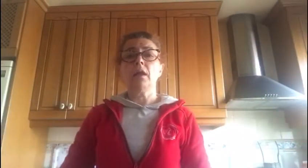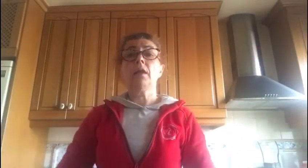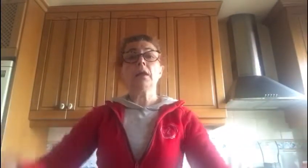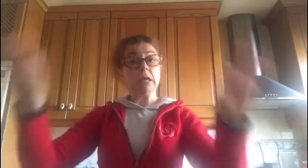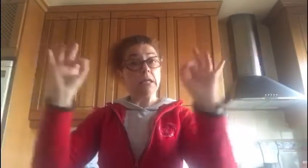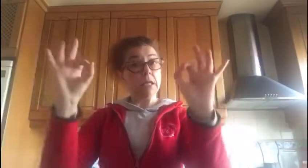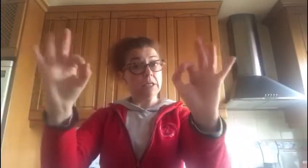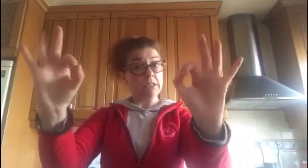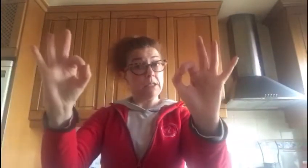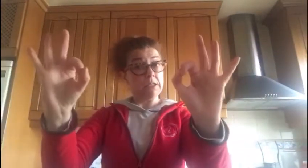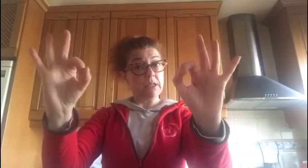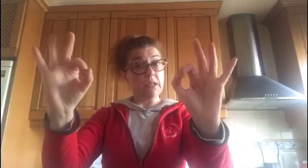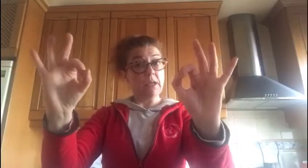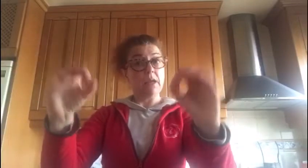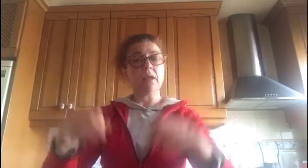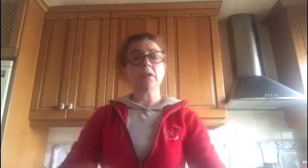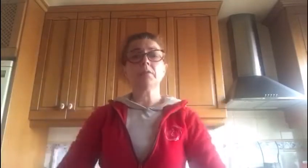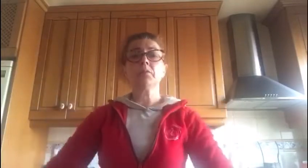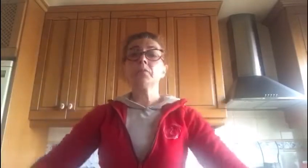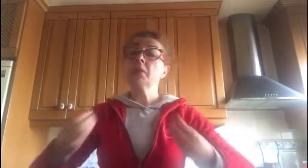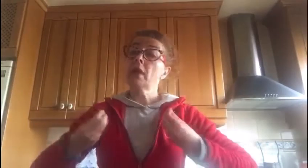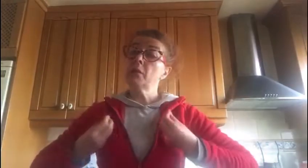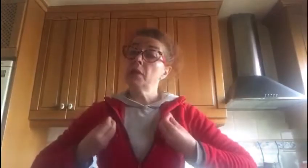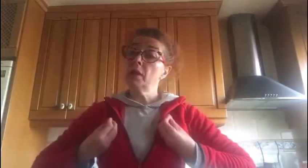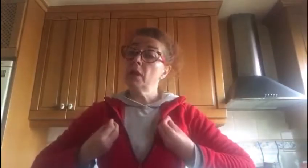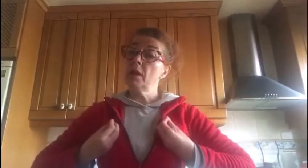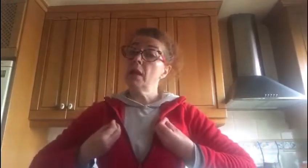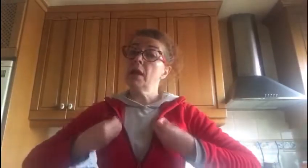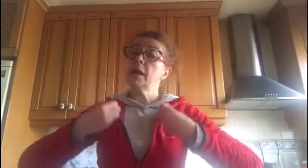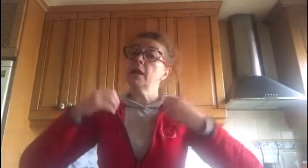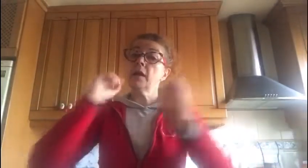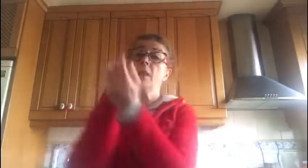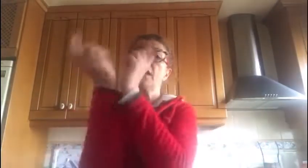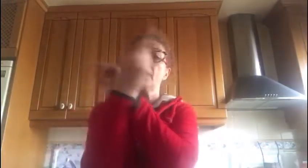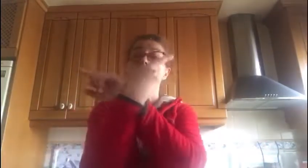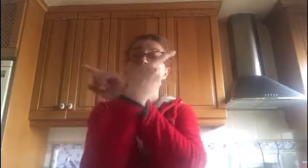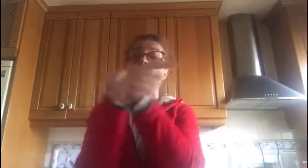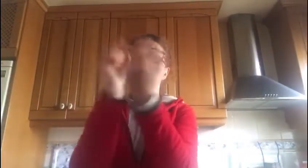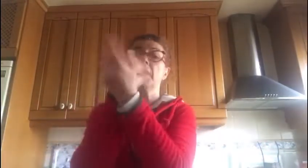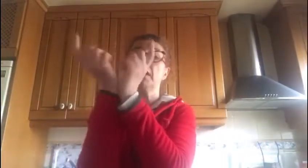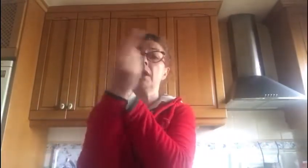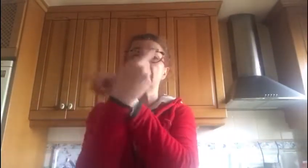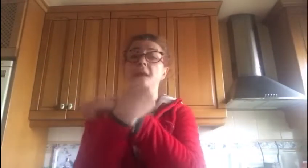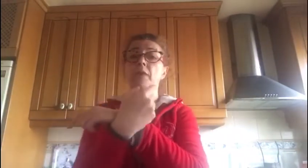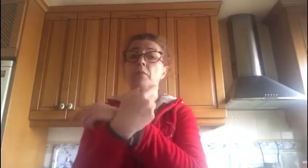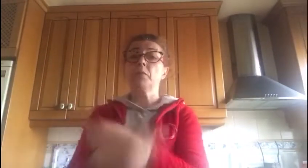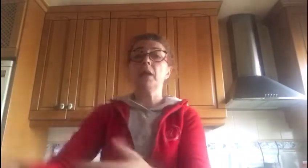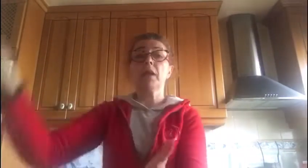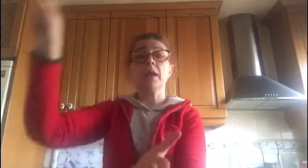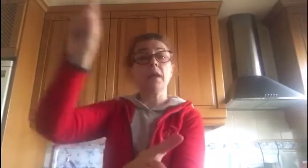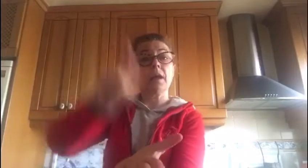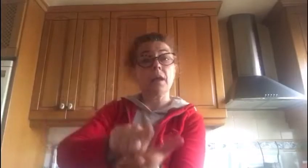Y así será, la vida cambia y cambiará